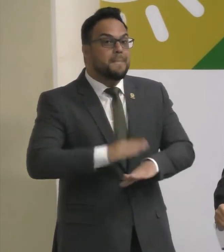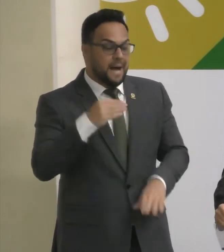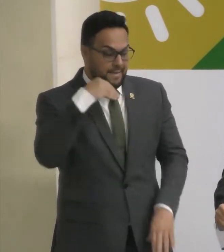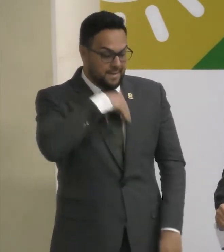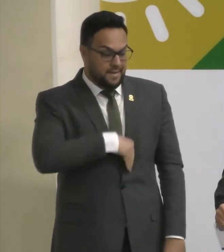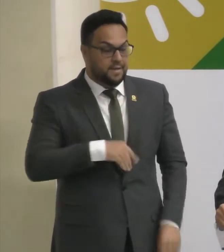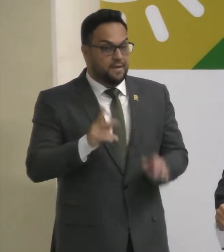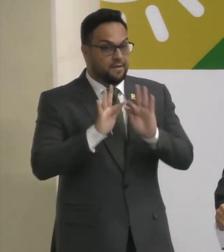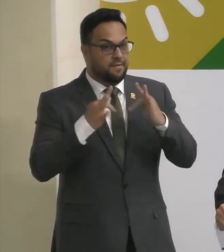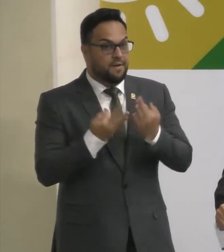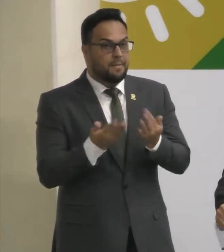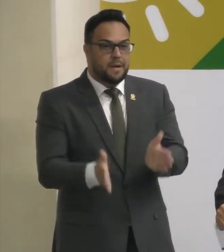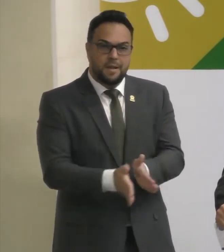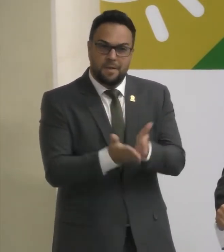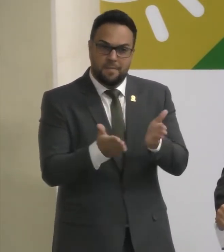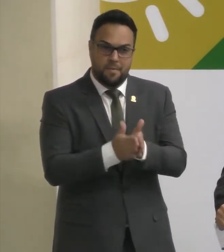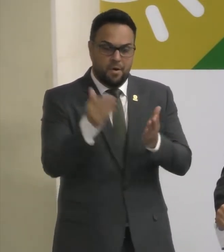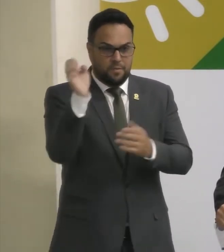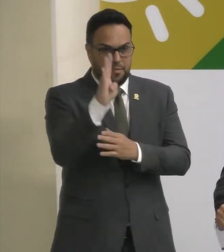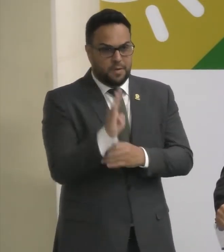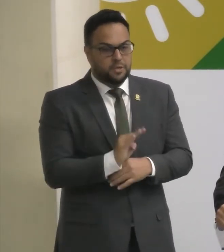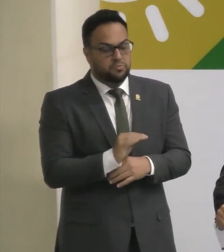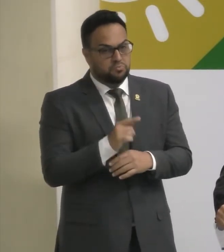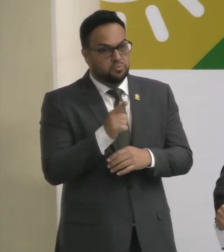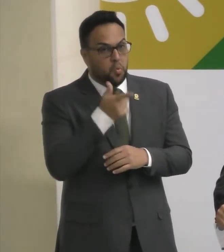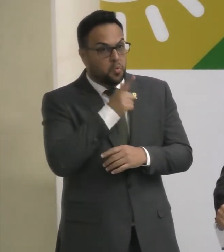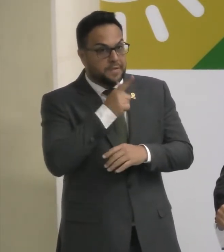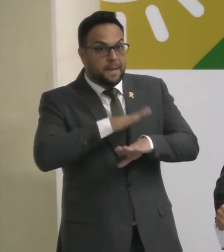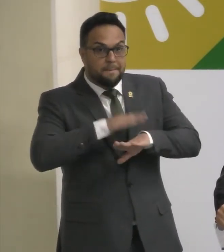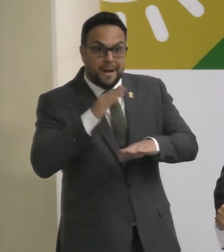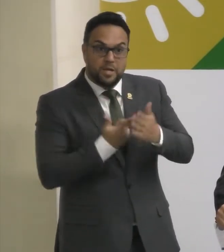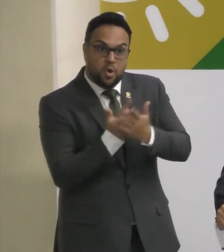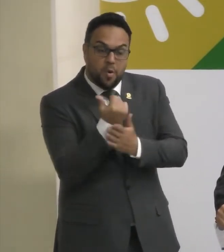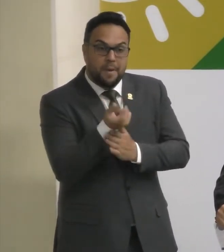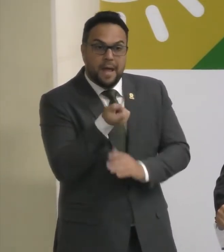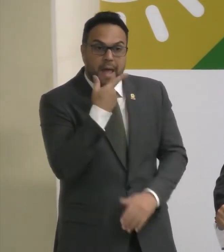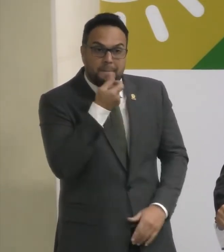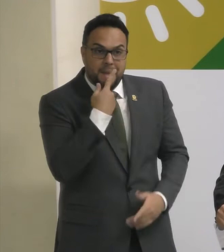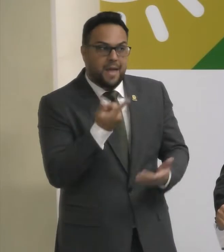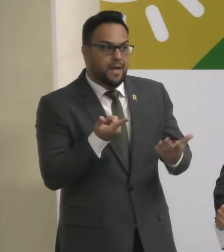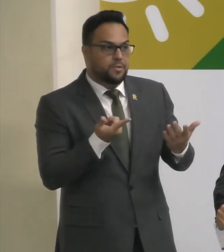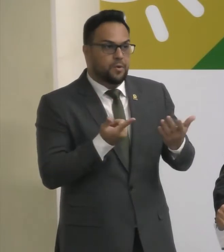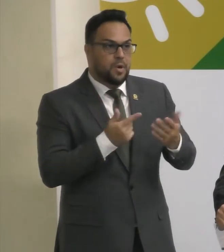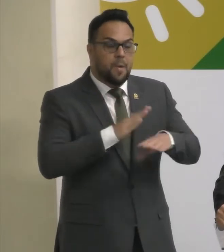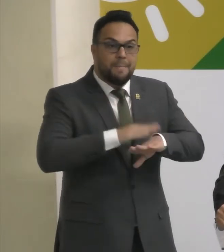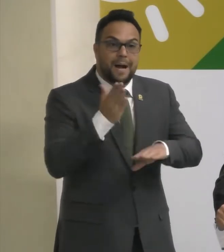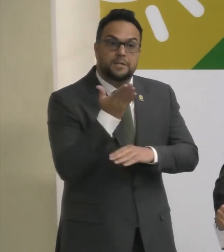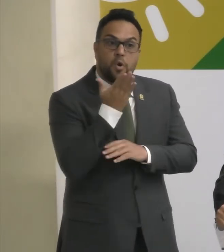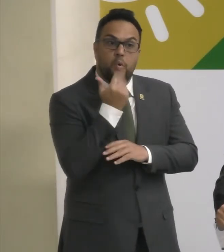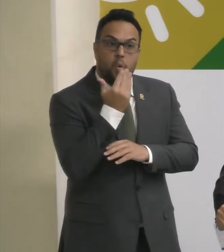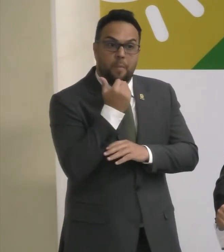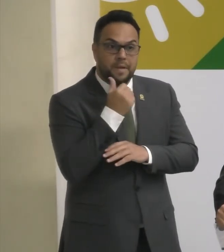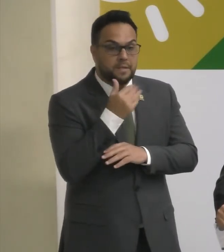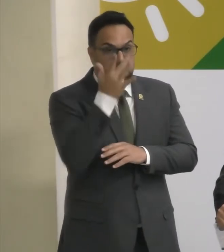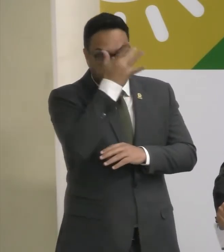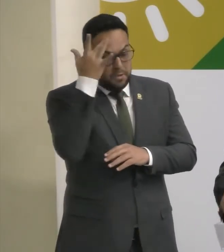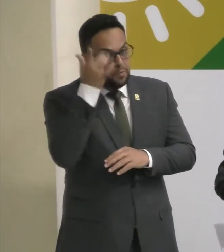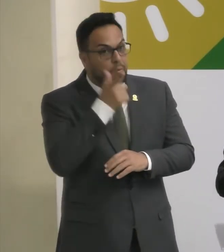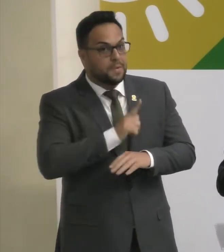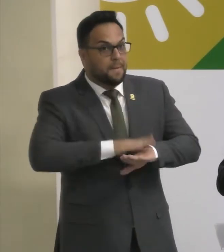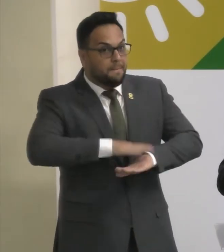carentes Do Brasil É mais um prato De feijão É mais remédio É mais comida Na mesa Das pessoas